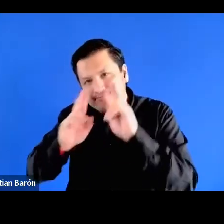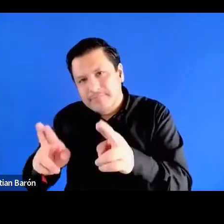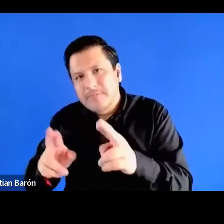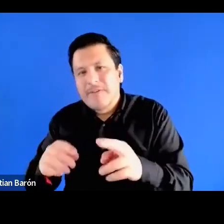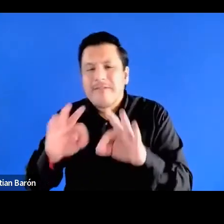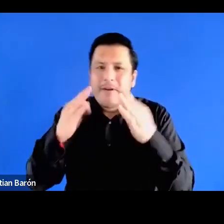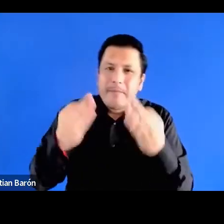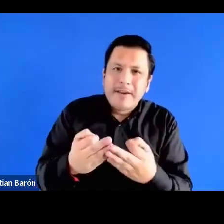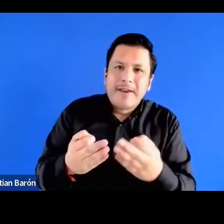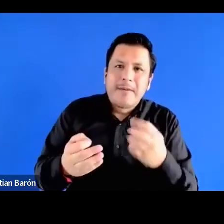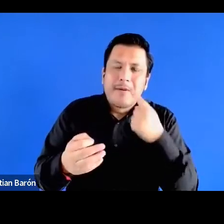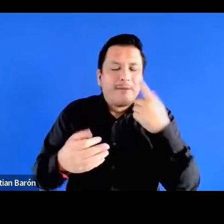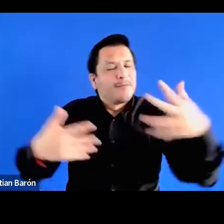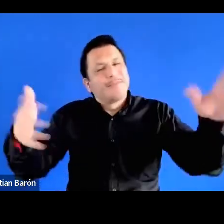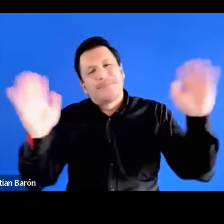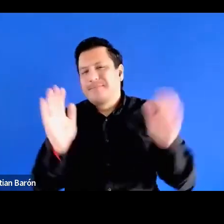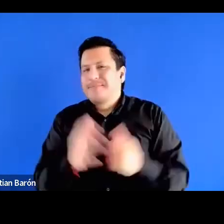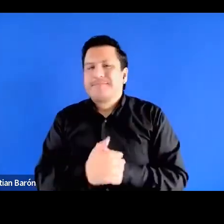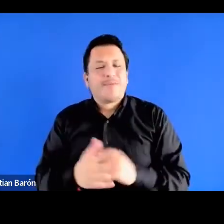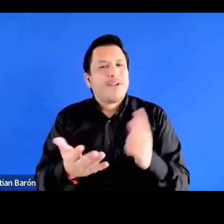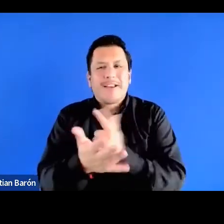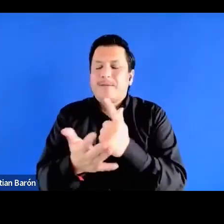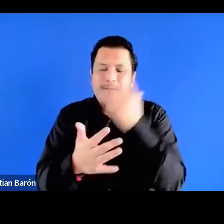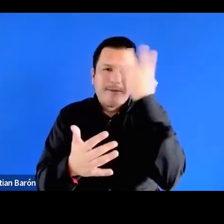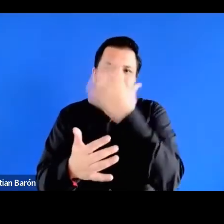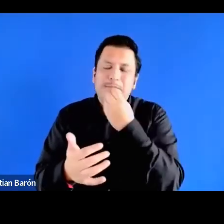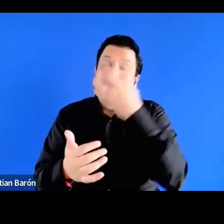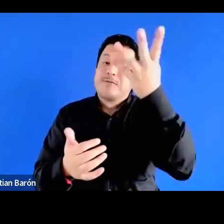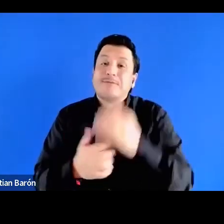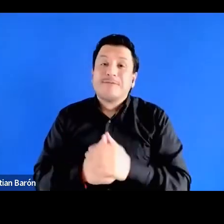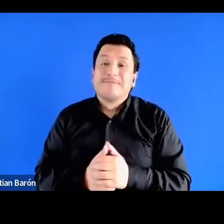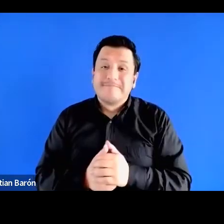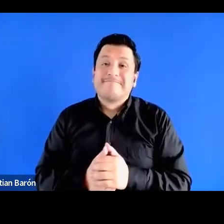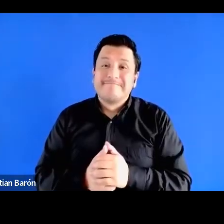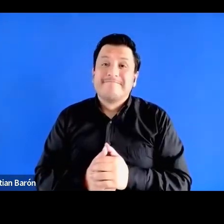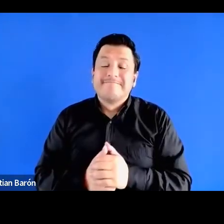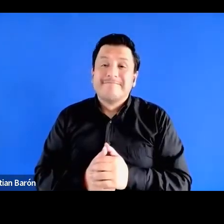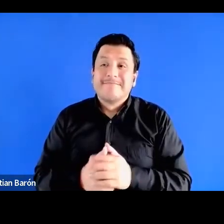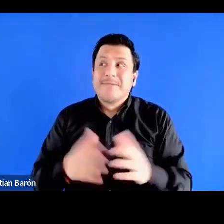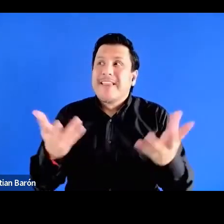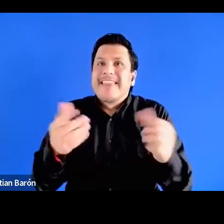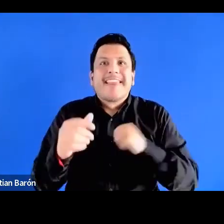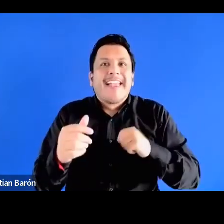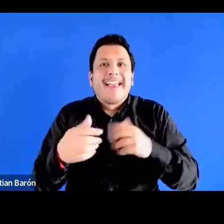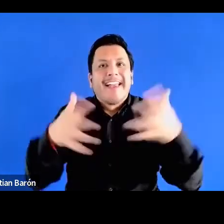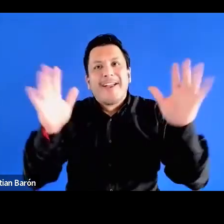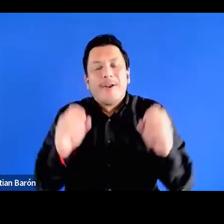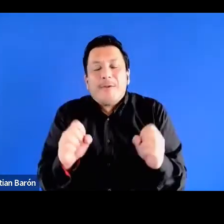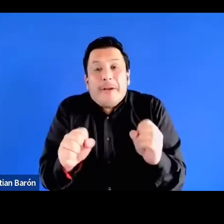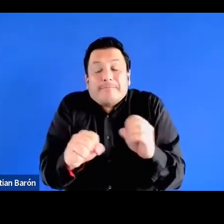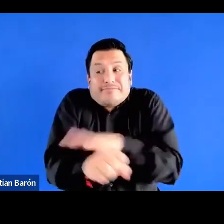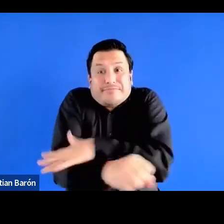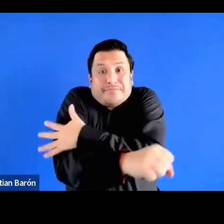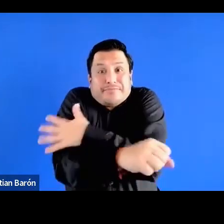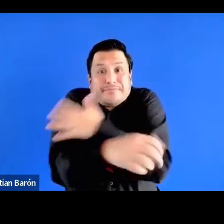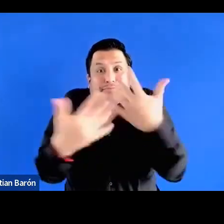O sea, es como muy, es un libro muy hermoso, Mara, tiene todas estas como, ay, ambivalencias y